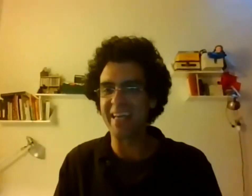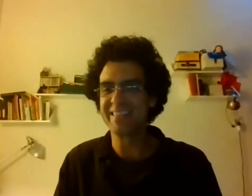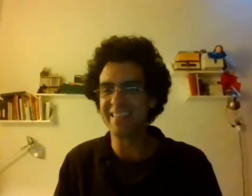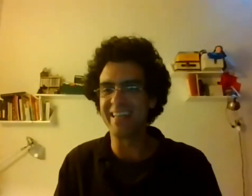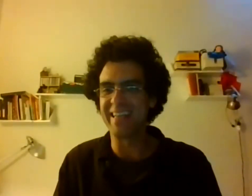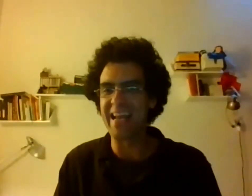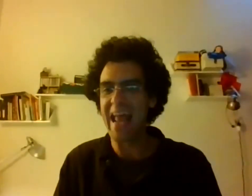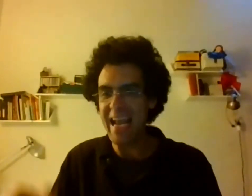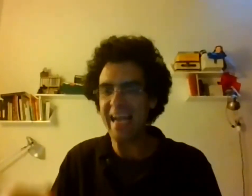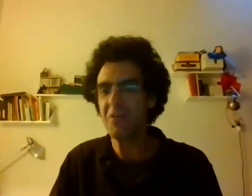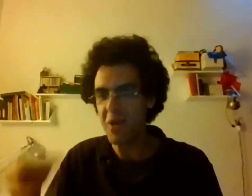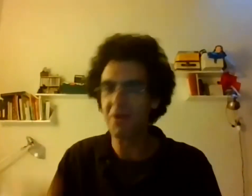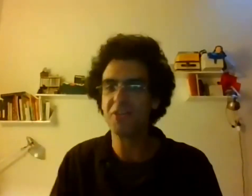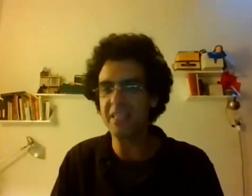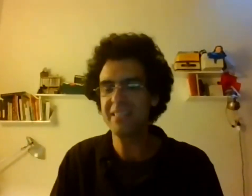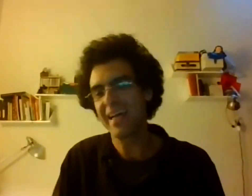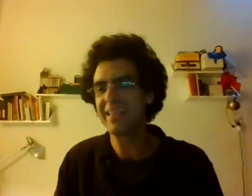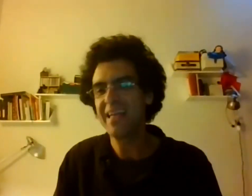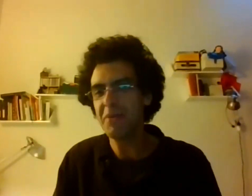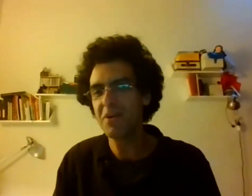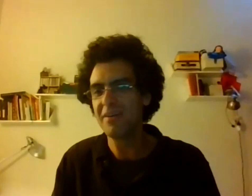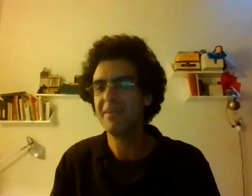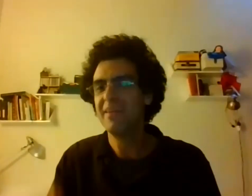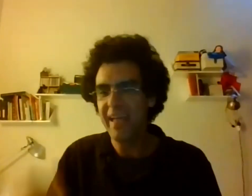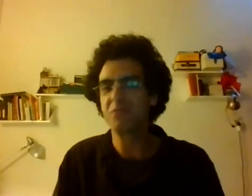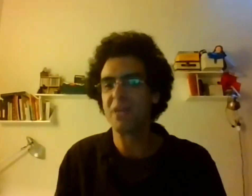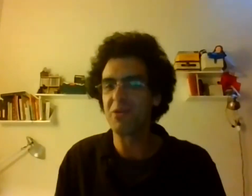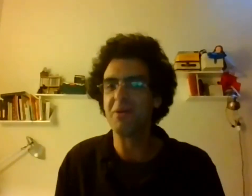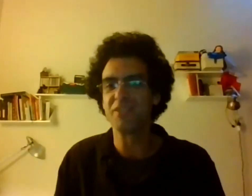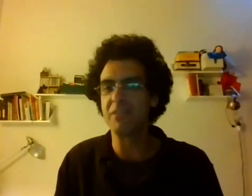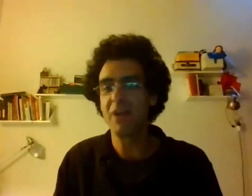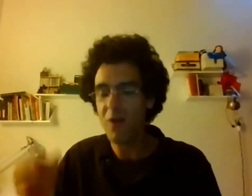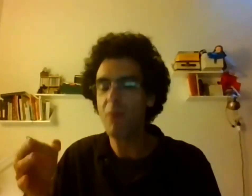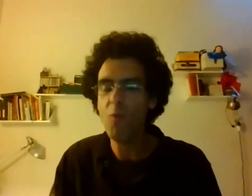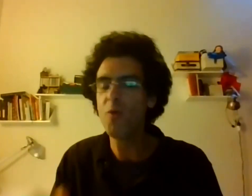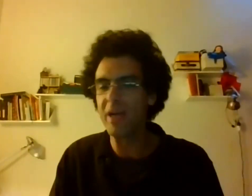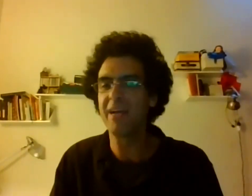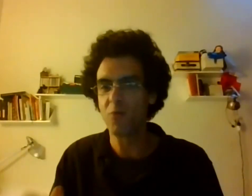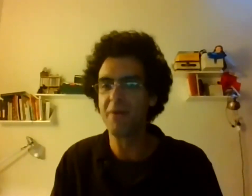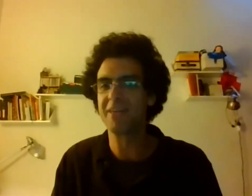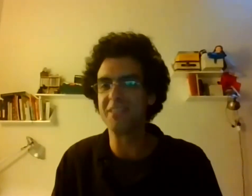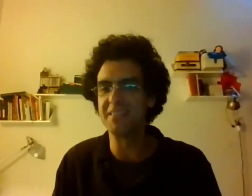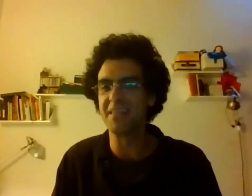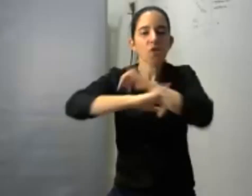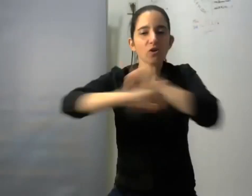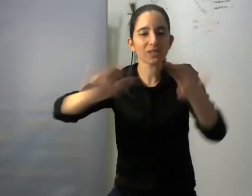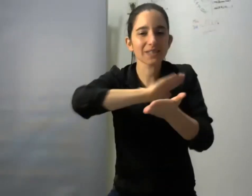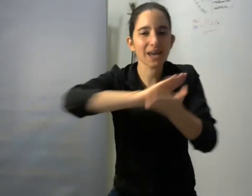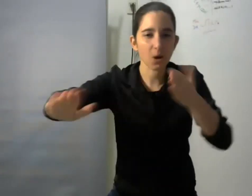es la alegría de una nueva noticia este libro es una nueva noticia una muy buena nueva noticia así que